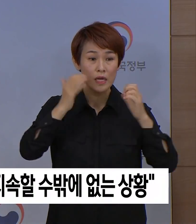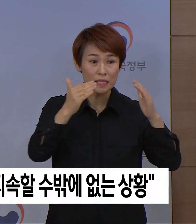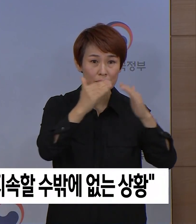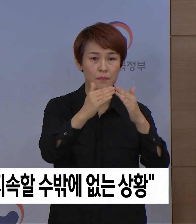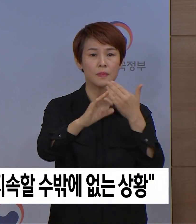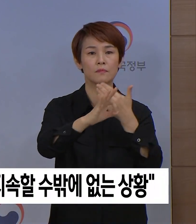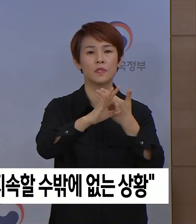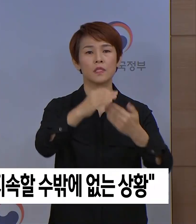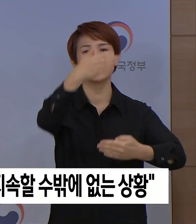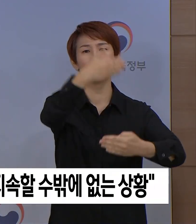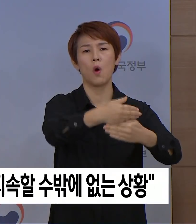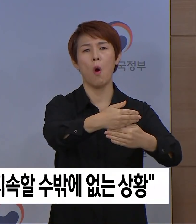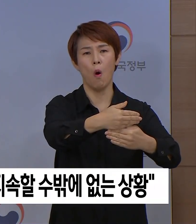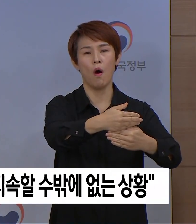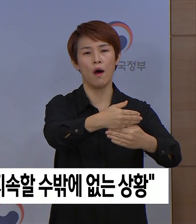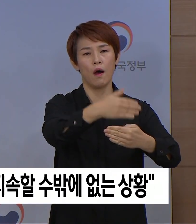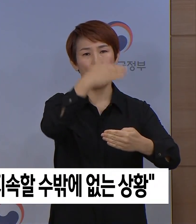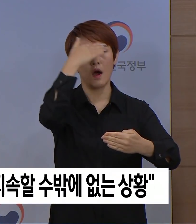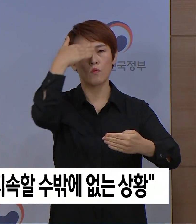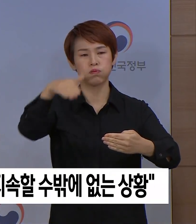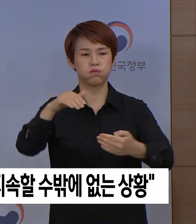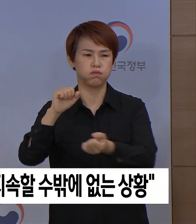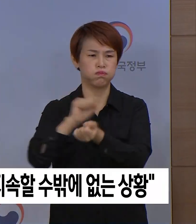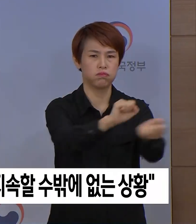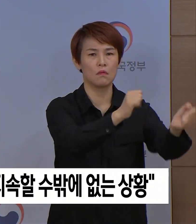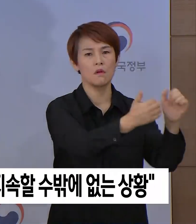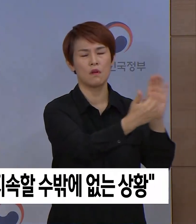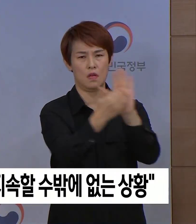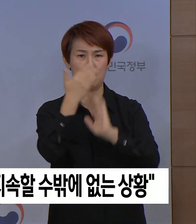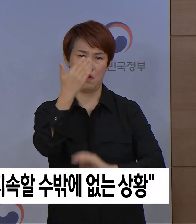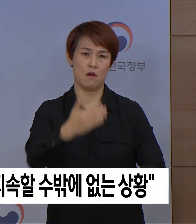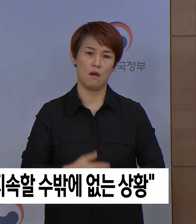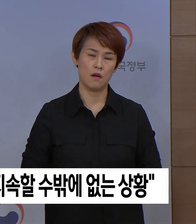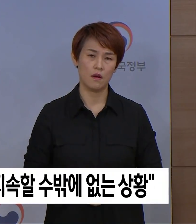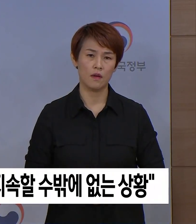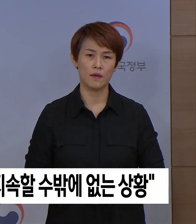임시 휴원 상태였기에 추가 전파를 막을 수 있었습니다.